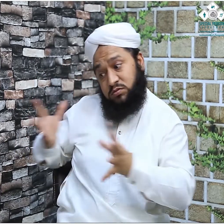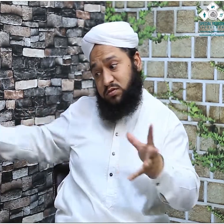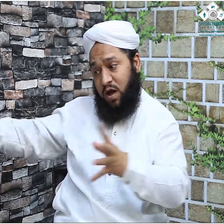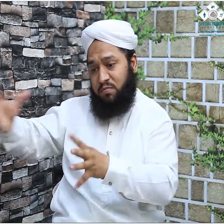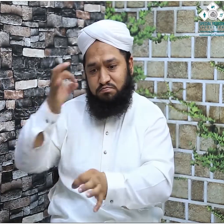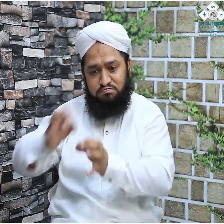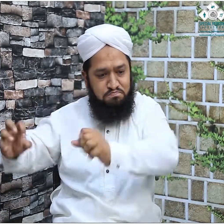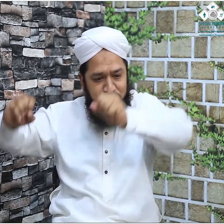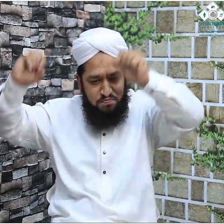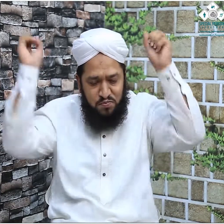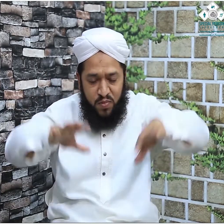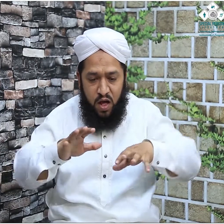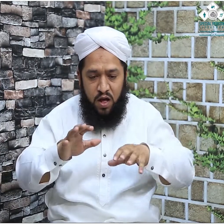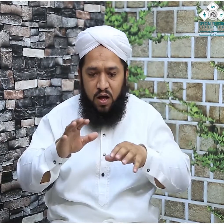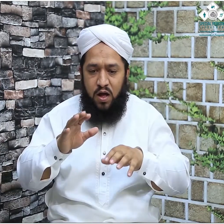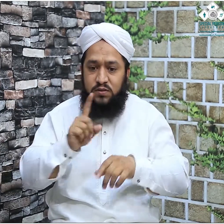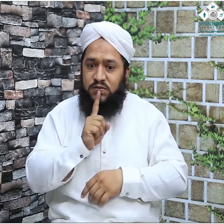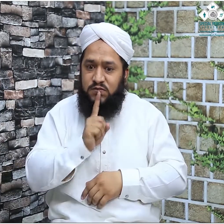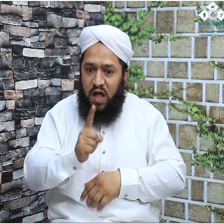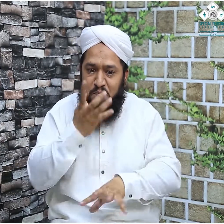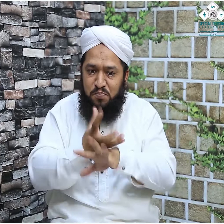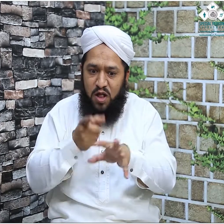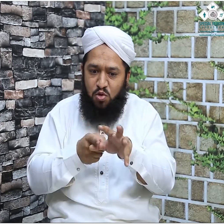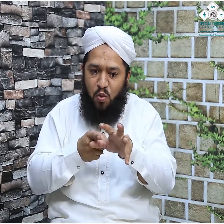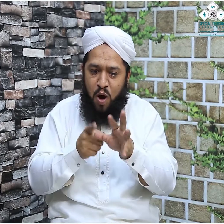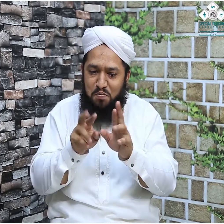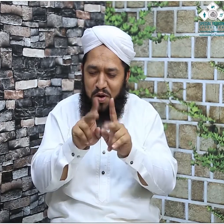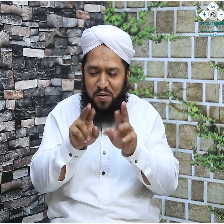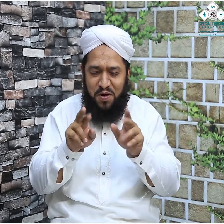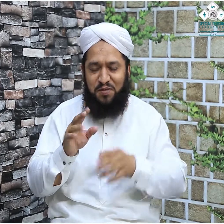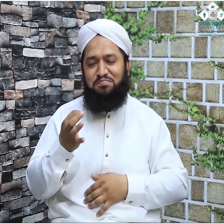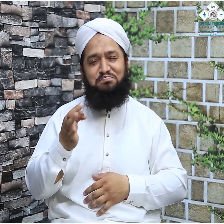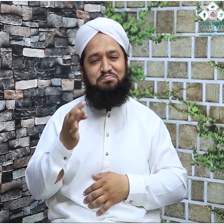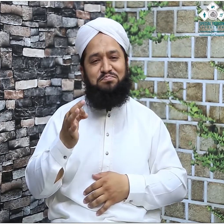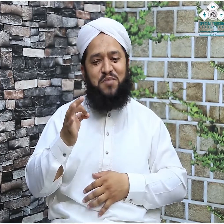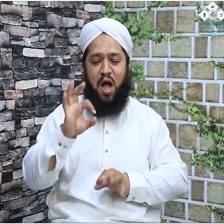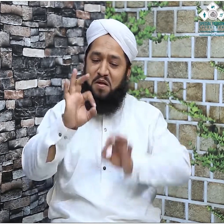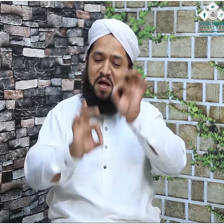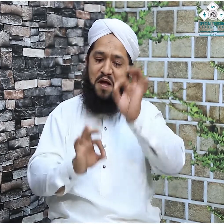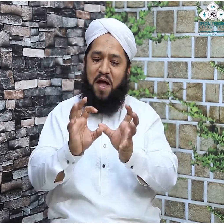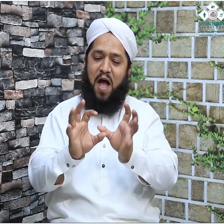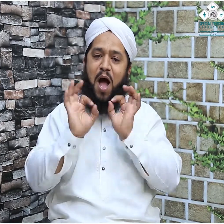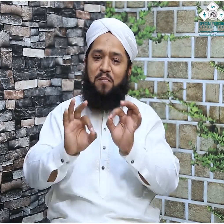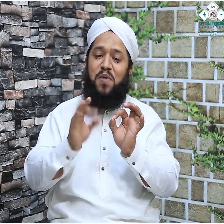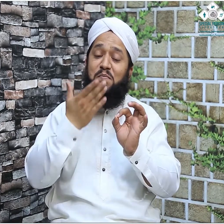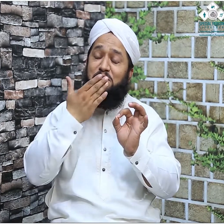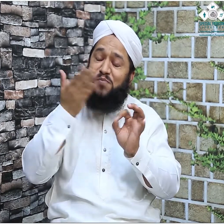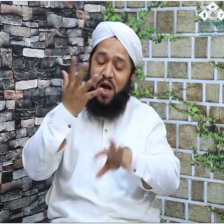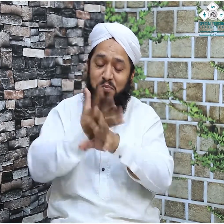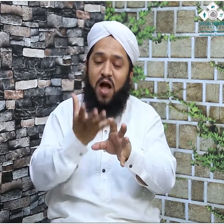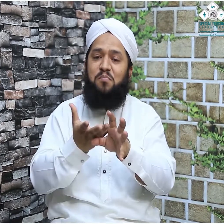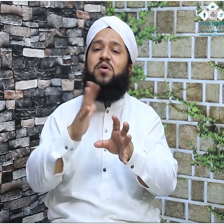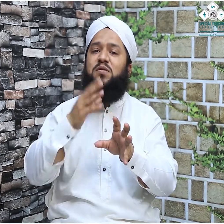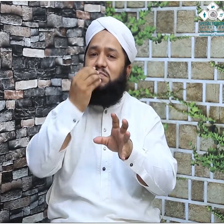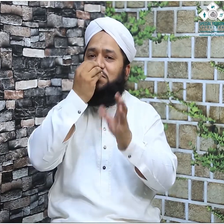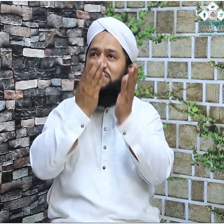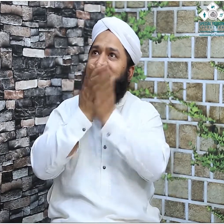آنے والی چیز کو آگ کوئی امپیٹ نہیں کر سکتی آگ کوئی اثر نہیں کر سکتی اس طرح اس مقدس پتھر کی